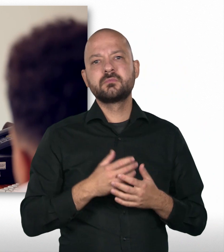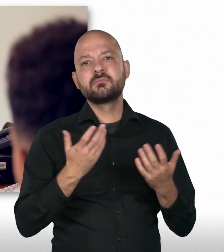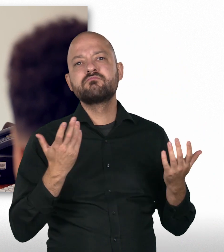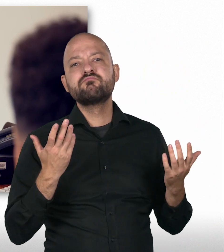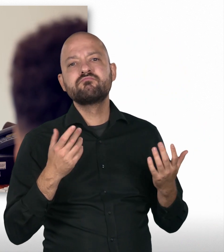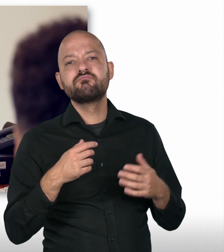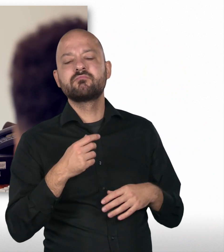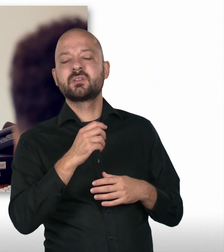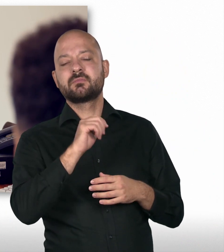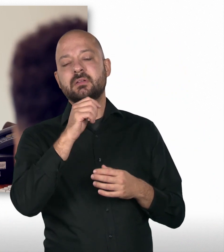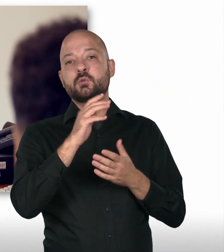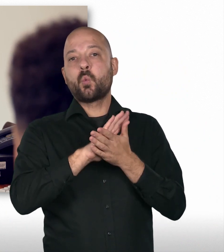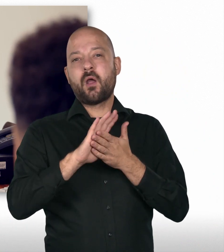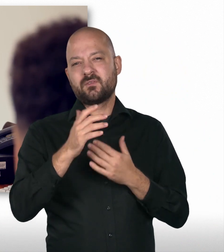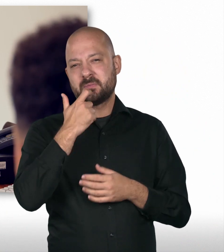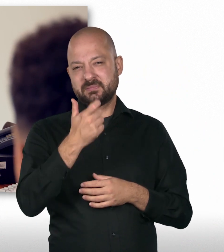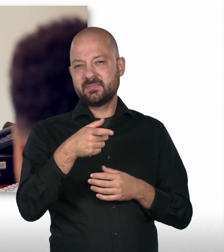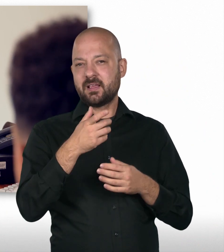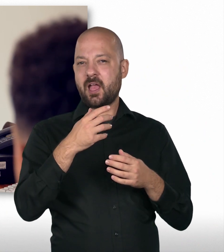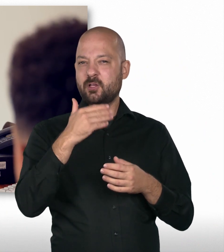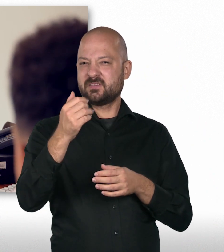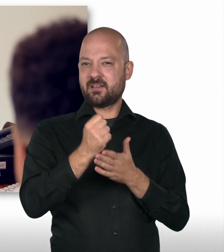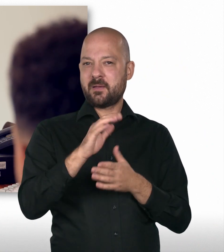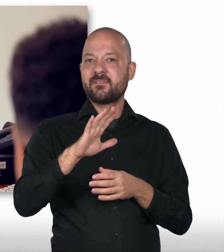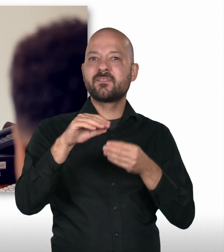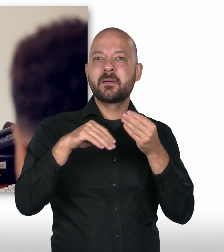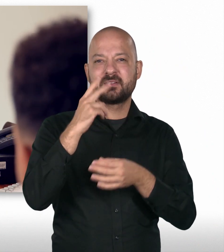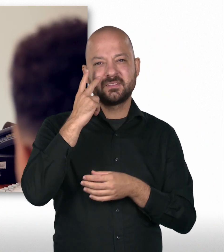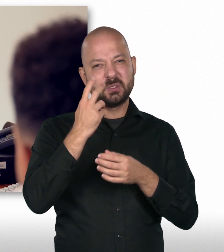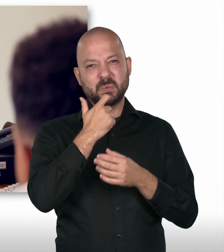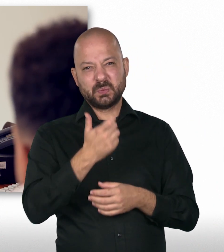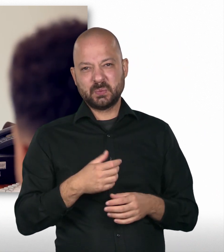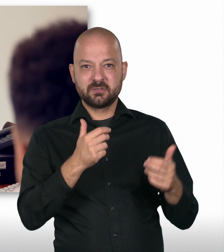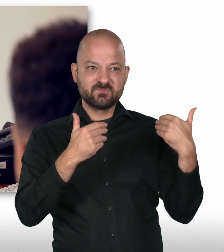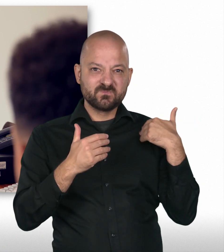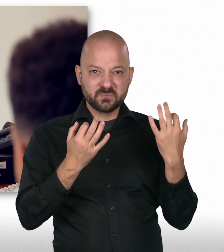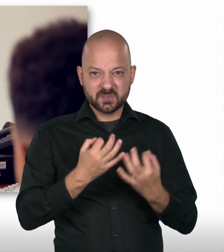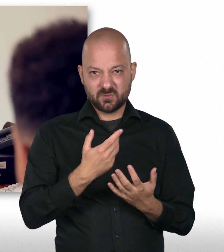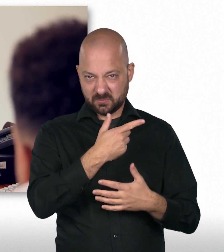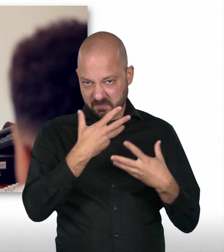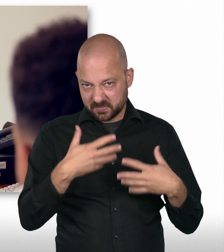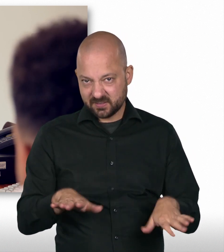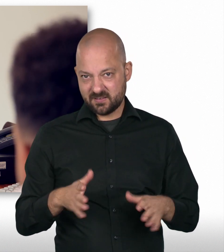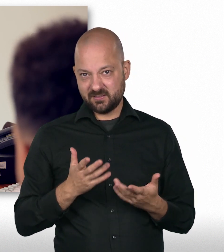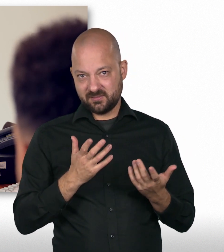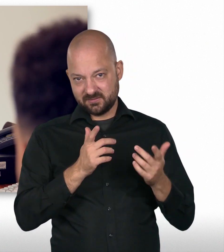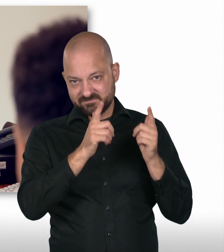das Familienplanung ist mit Sicherheit nicht das Einfachste beim Auswärtigen Amt, weil es so ist, dass der Partner oder die Partnerin, die mit ausreist, in